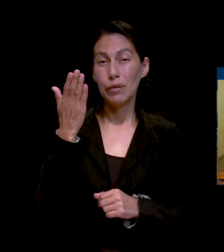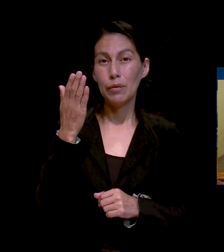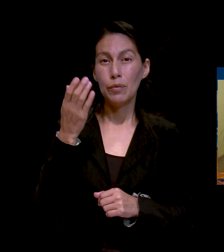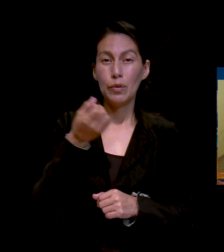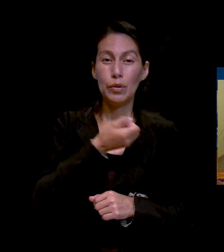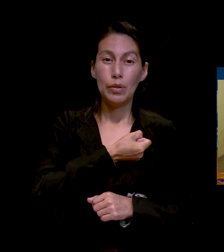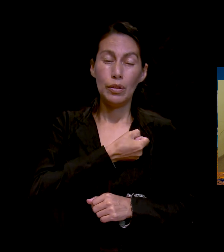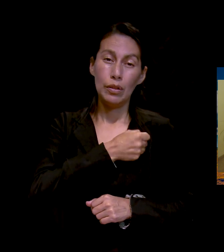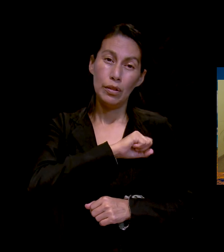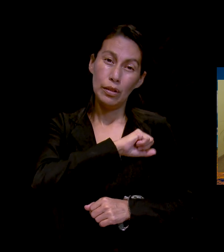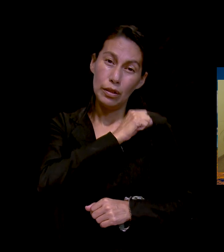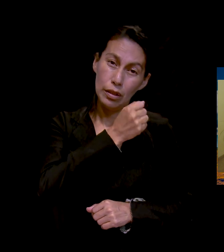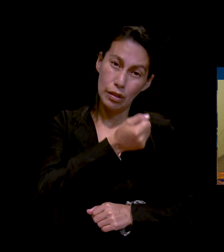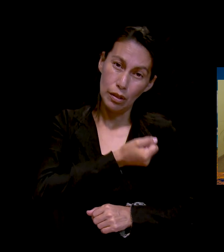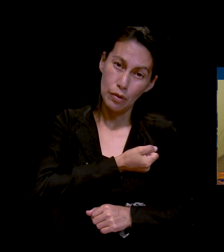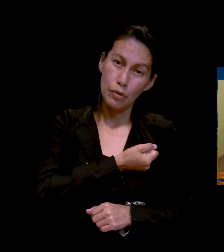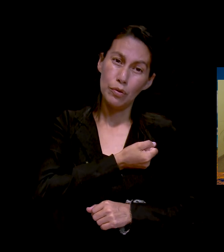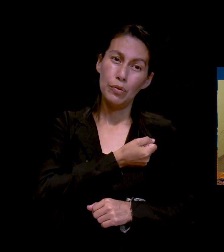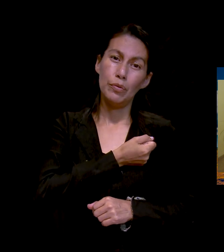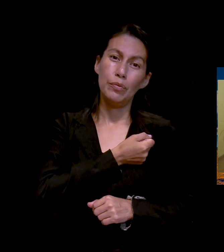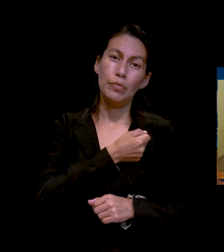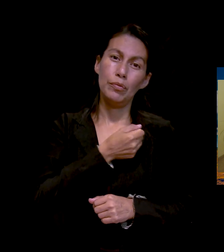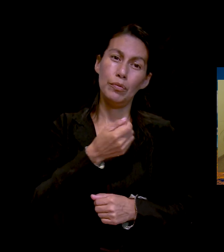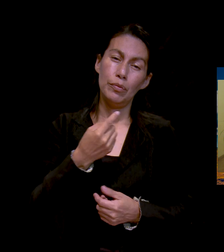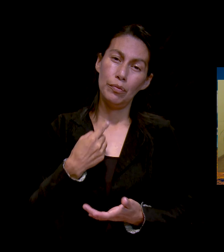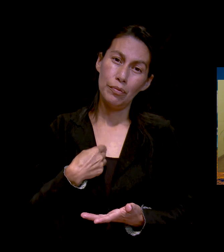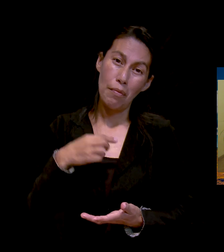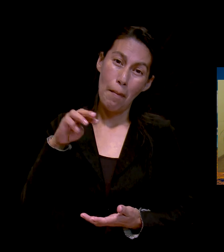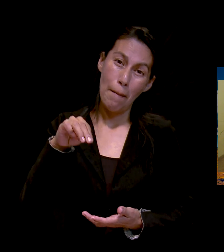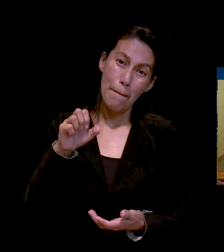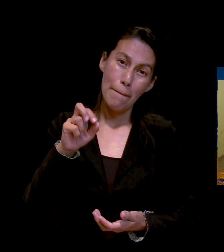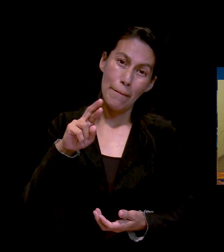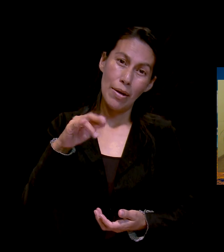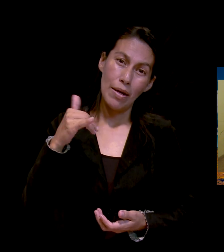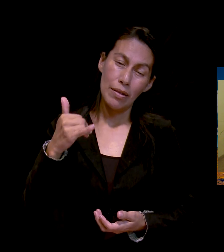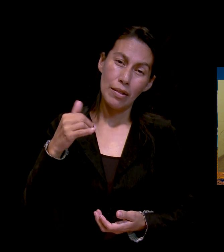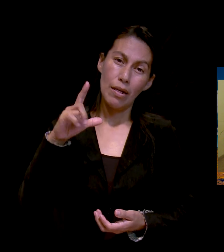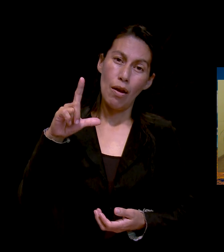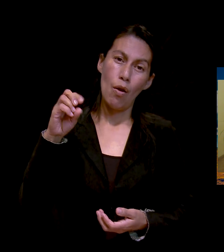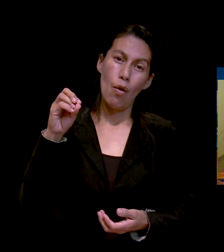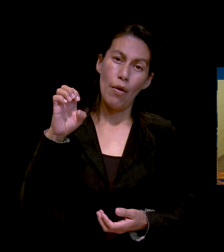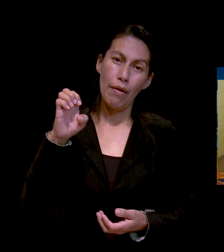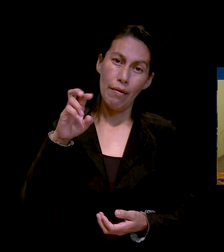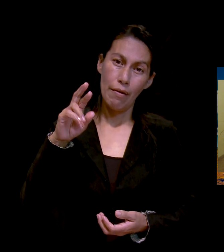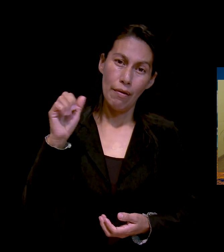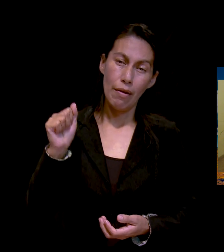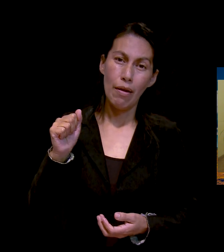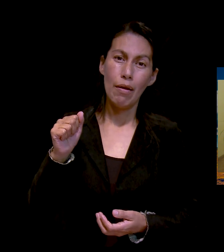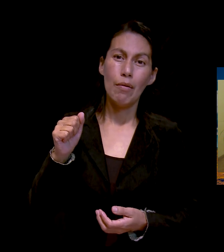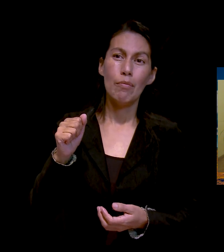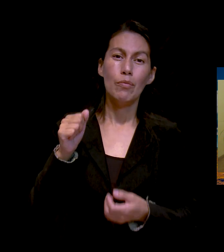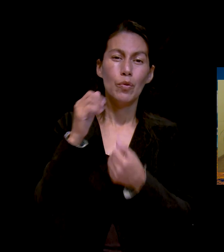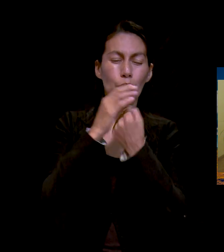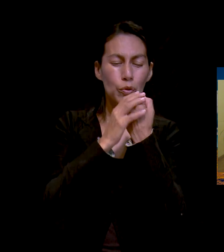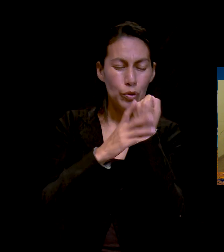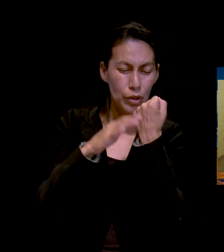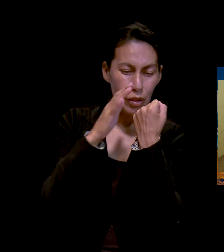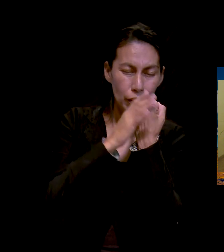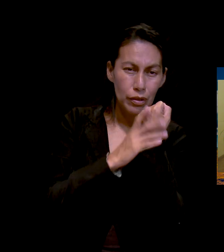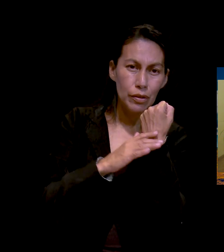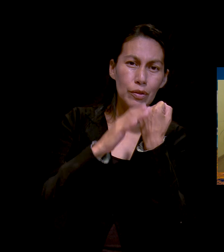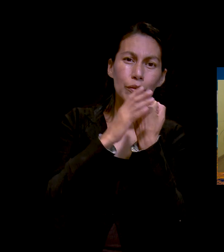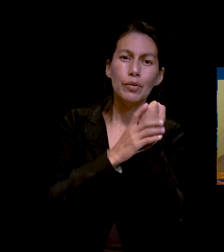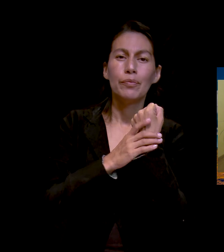Mari Loera, orando por enfermo y por consolación. Silvia Zapata, por favor, por mi madre Lupita